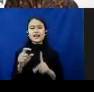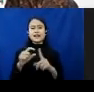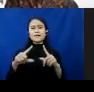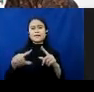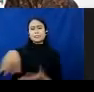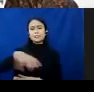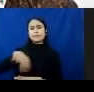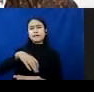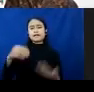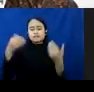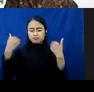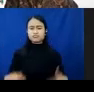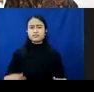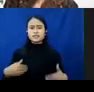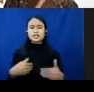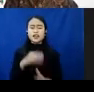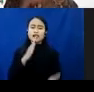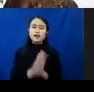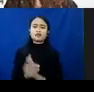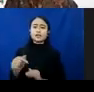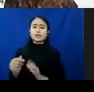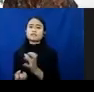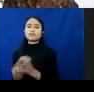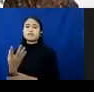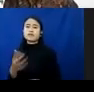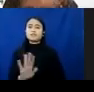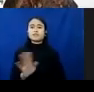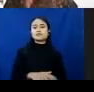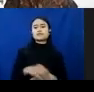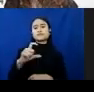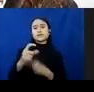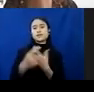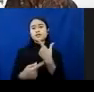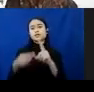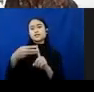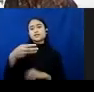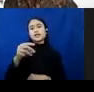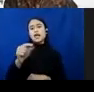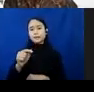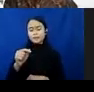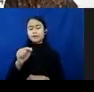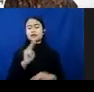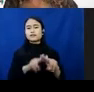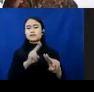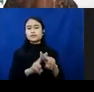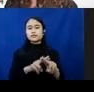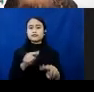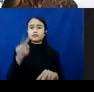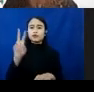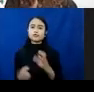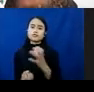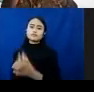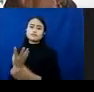fisikal. Nah, ini yang belum dikembangkan. Jadi, cyber rehabilitation, cyber recovery, itu yang perlu dikembangkan. Cyber